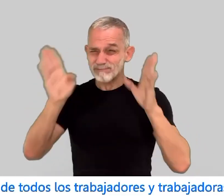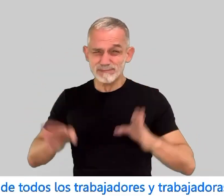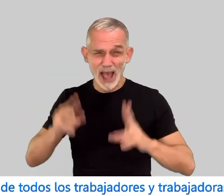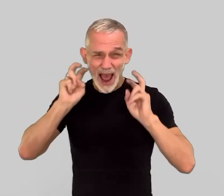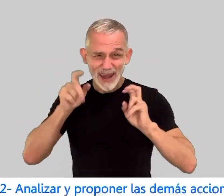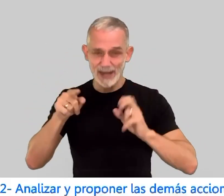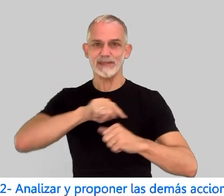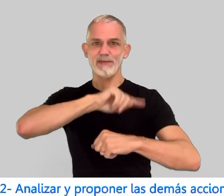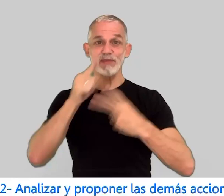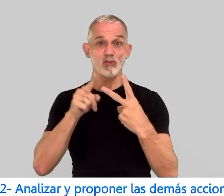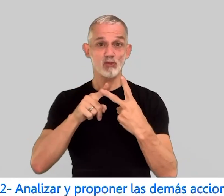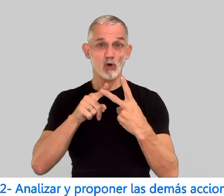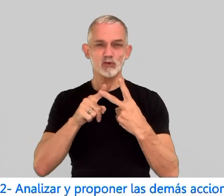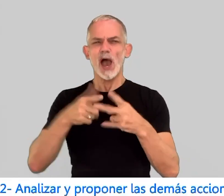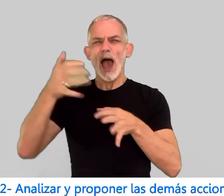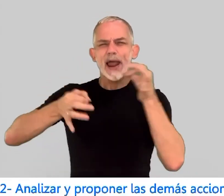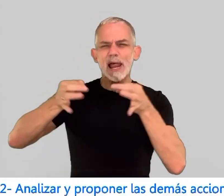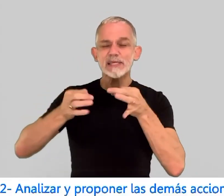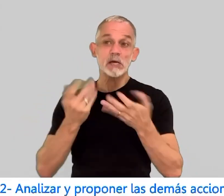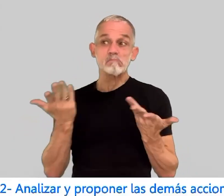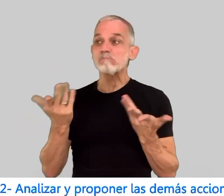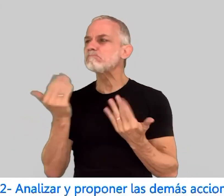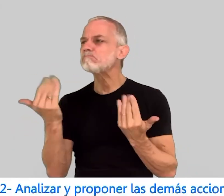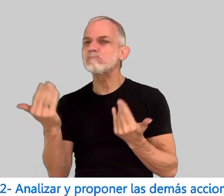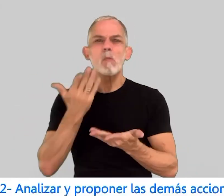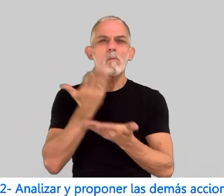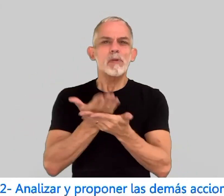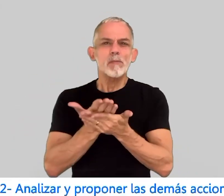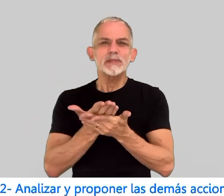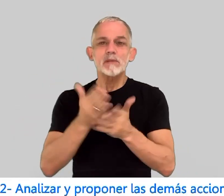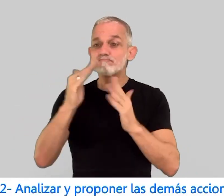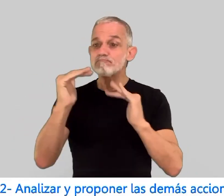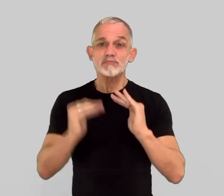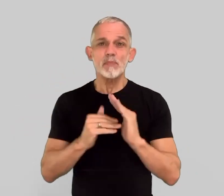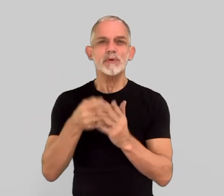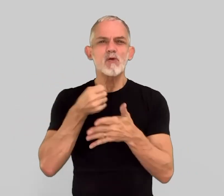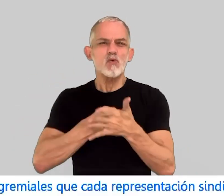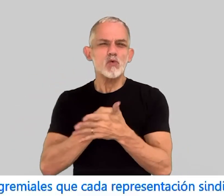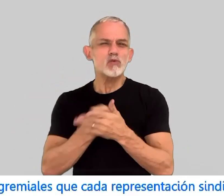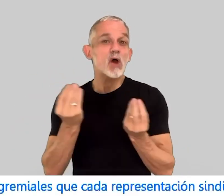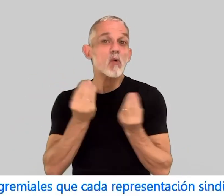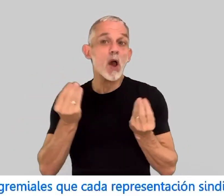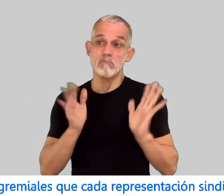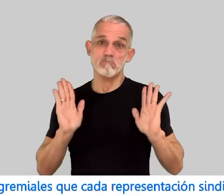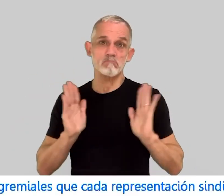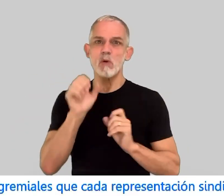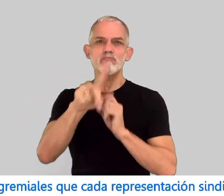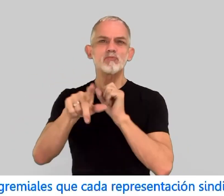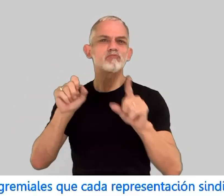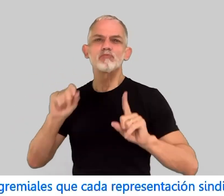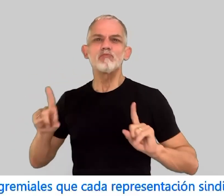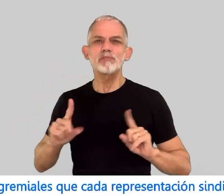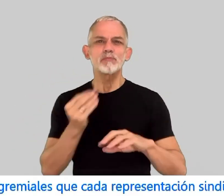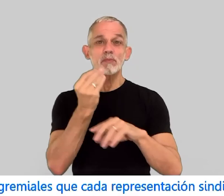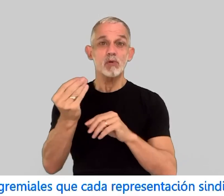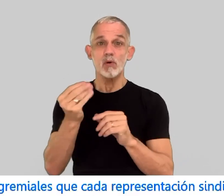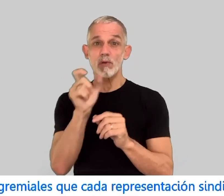y 2. Analizar y proponer las demás acciones gremiales que cada representación sindical